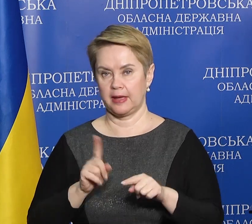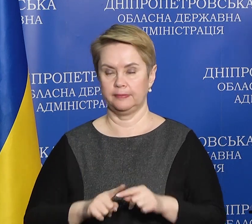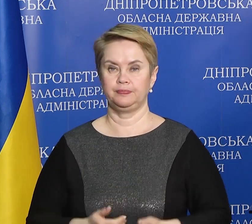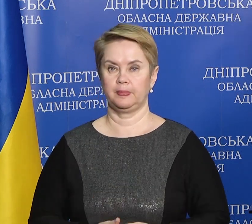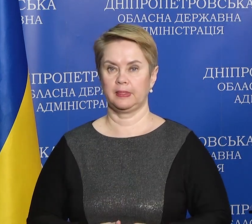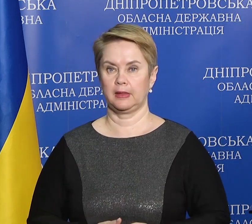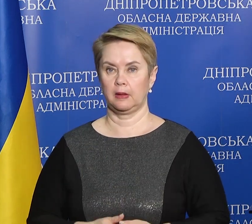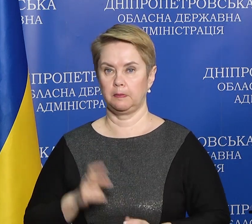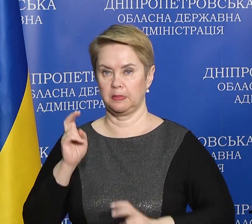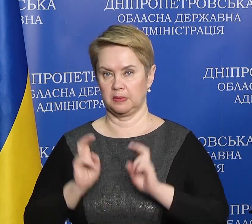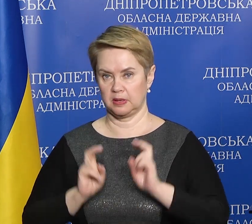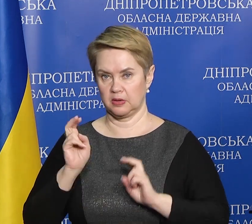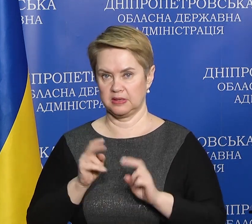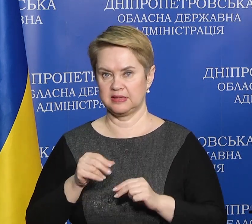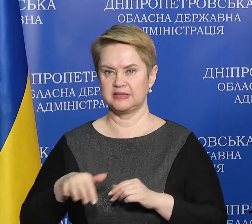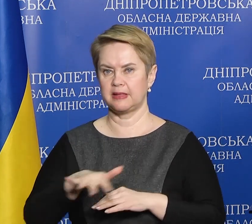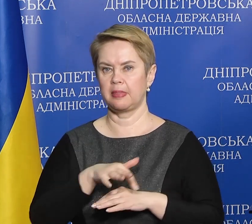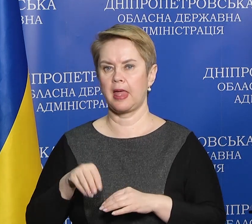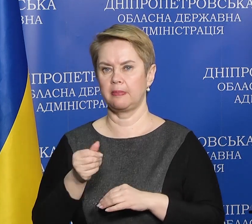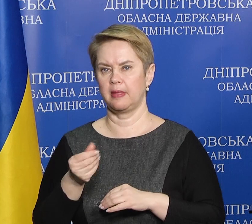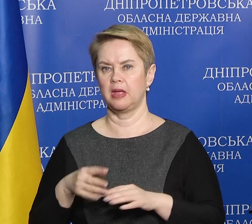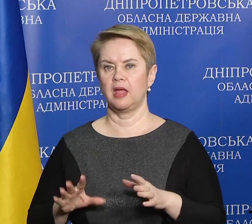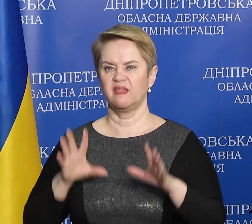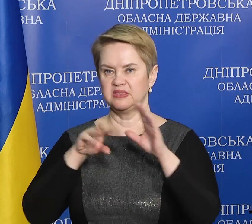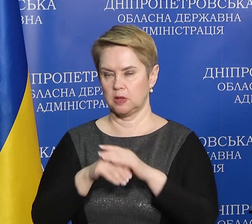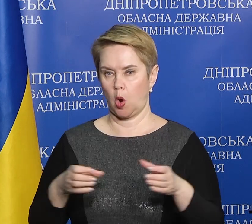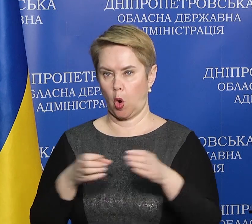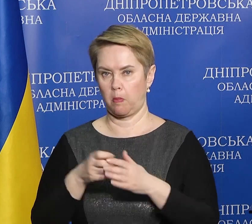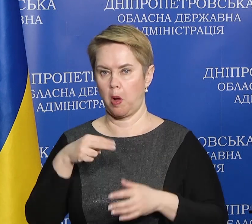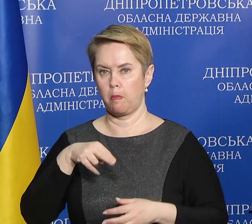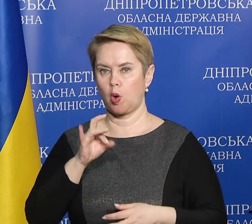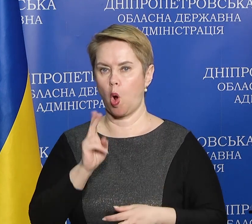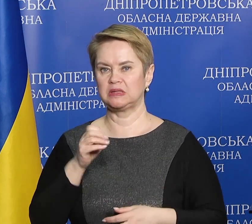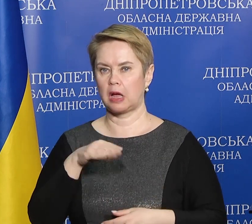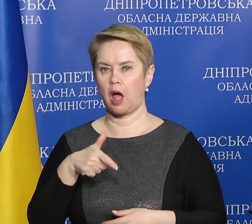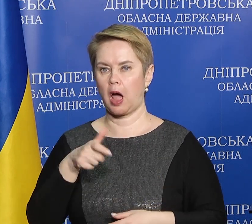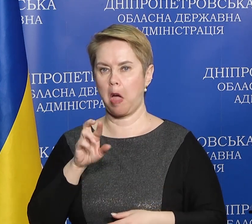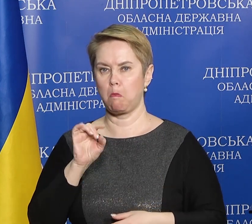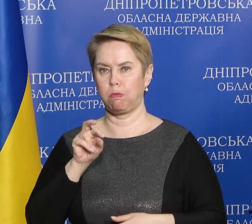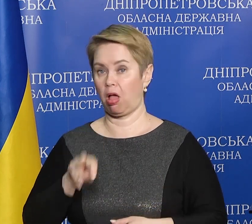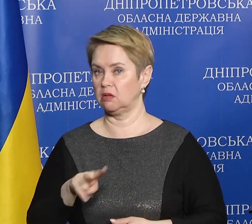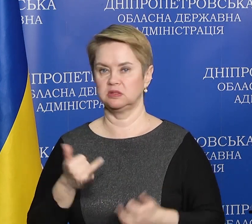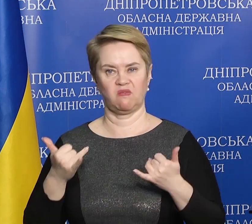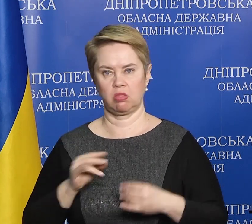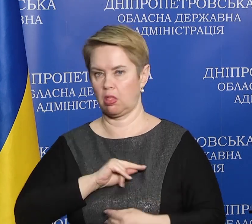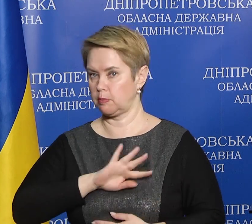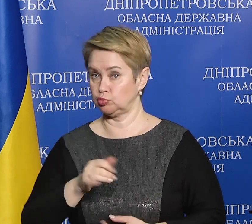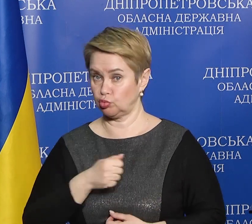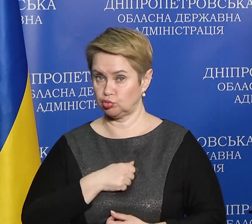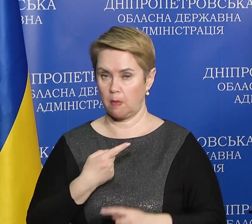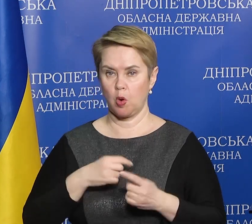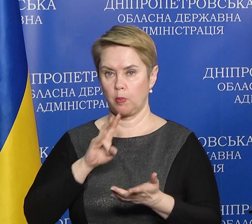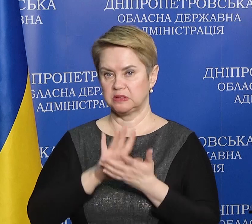підприємство з іноземними інвестиціями, компанія Procter & Gamble. На жаль, сьогодні не працює, але ми